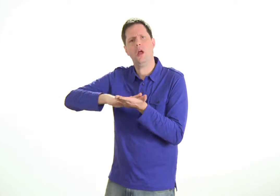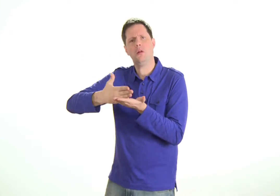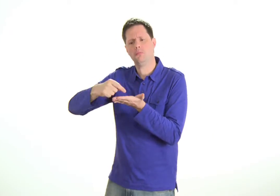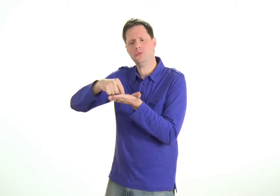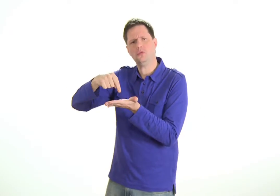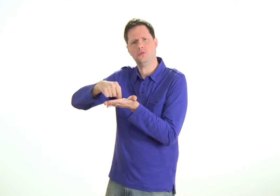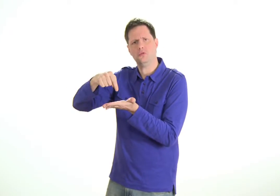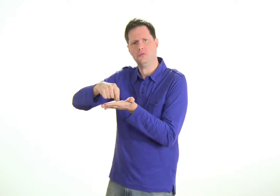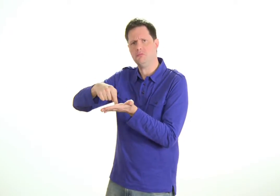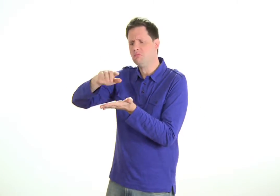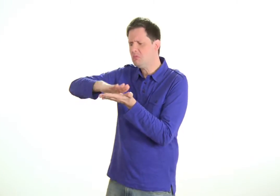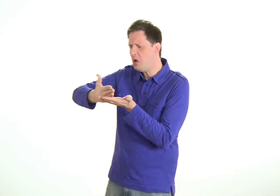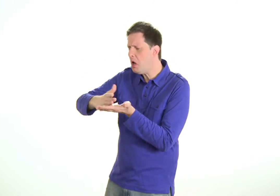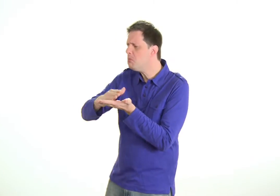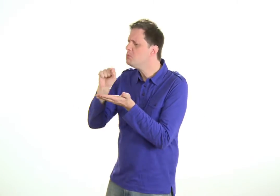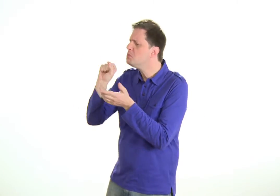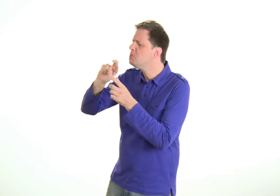de sinais. O que significa esse trabalho?